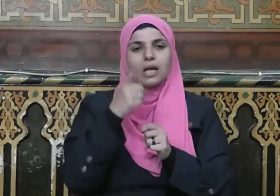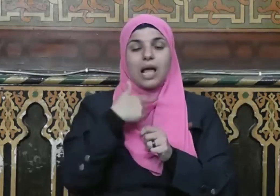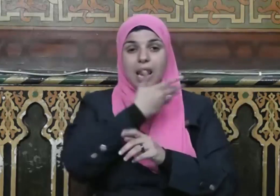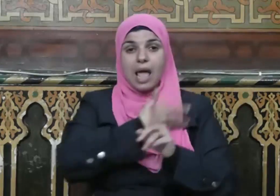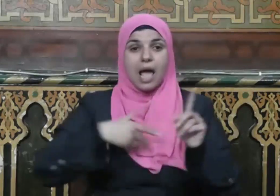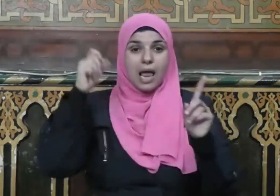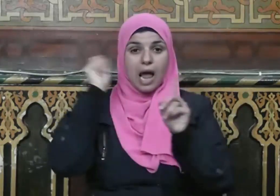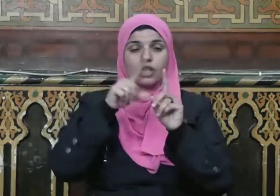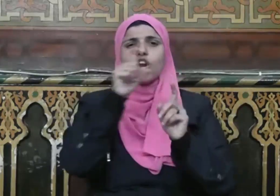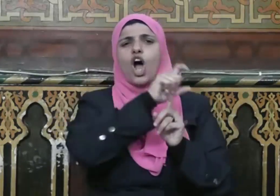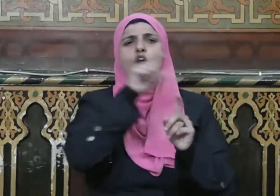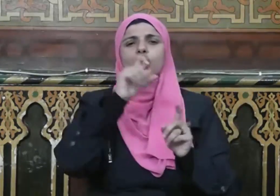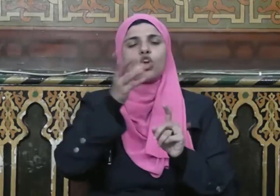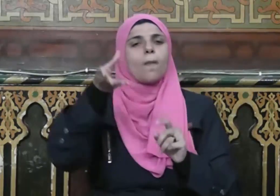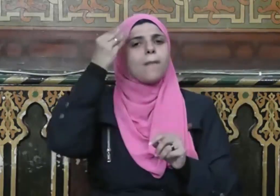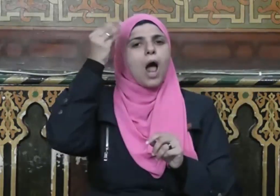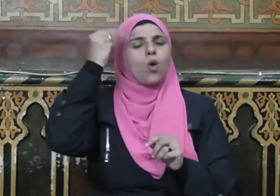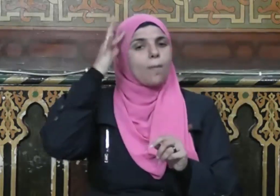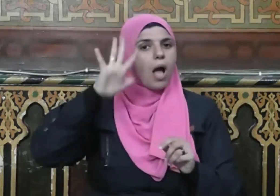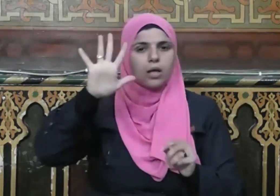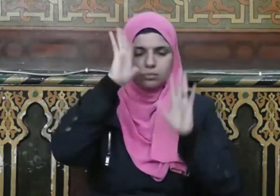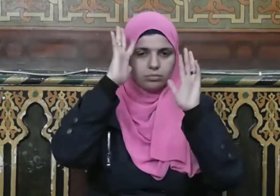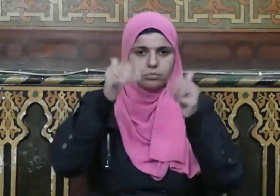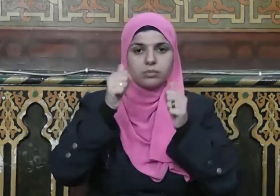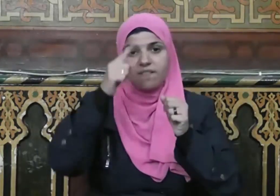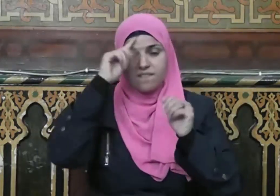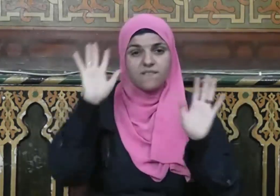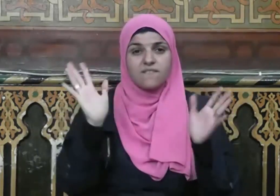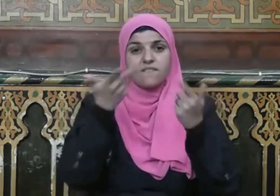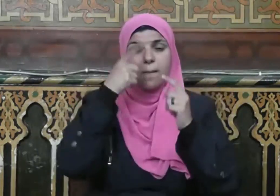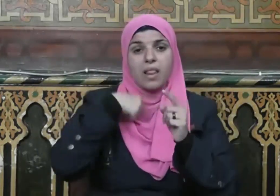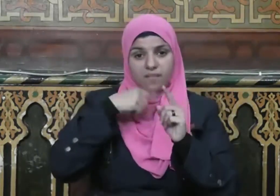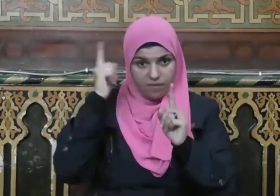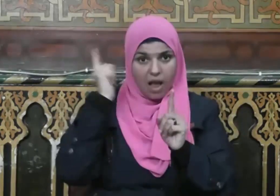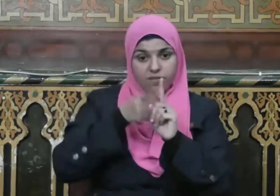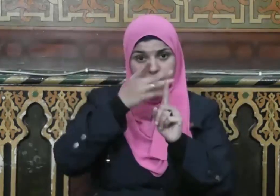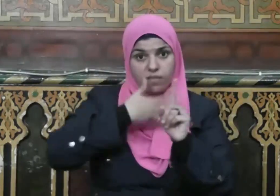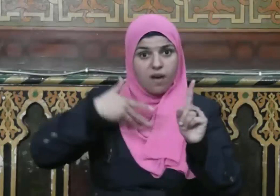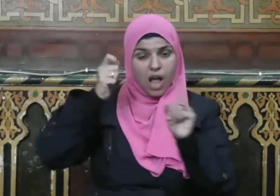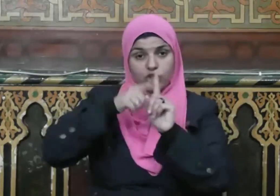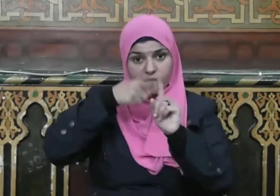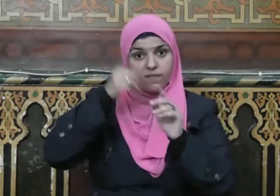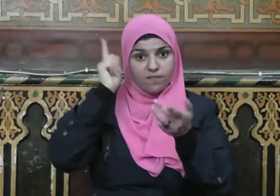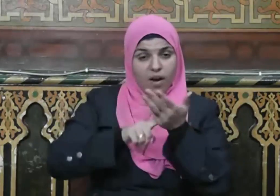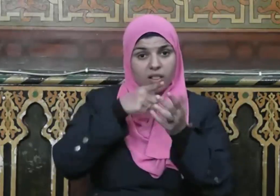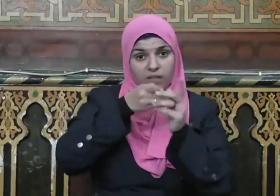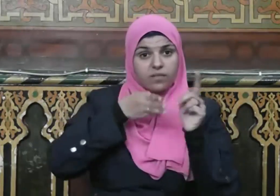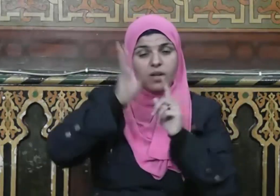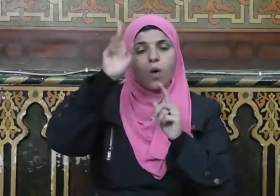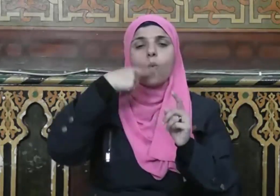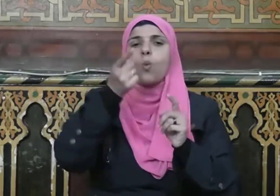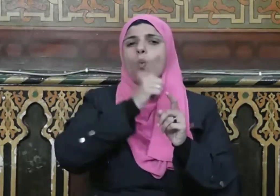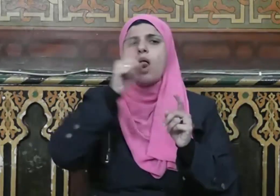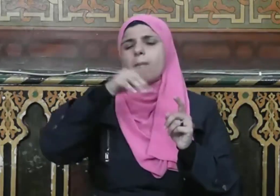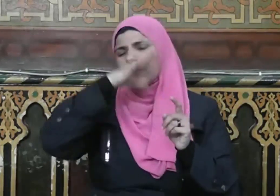أشهر المعلومات فمن فرض فيهن الحج فلا رفث ولا فسوق